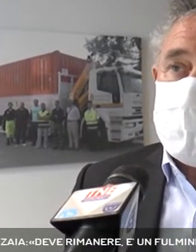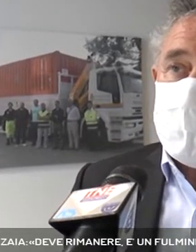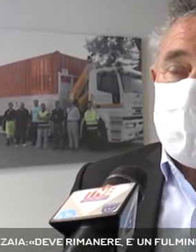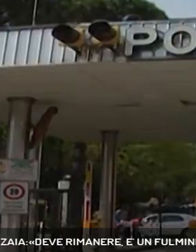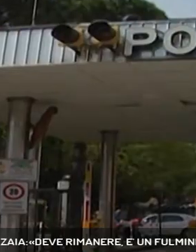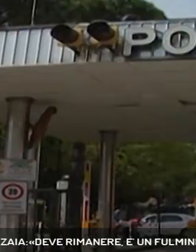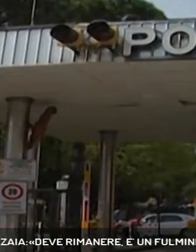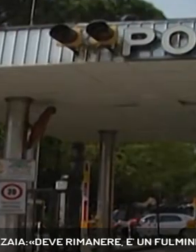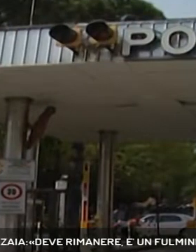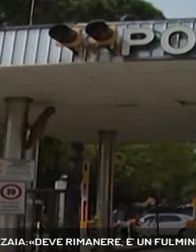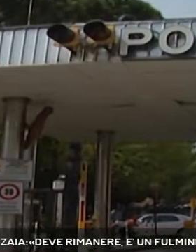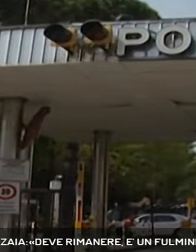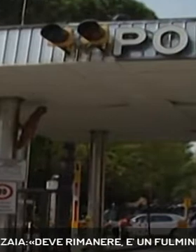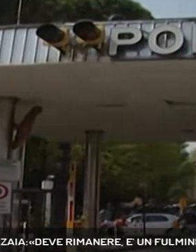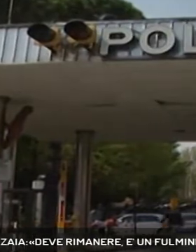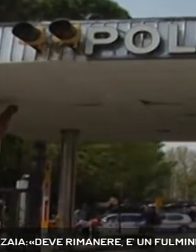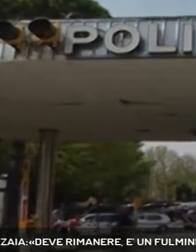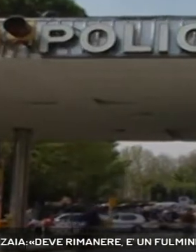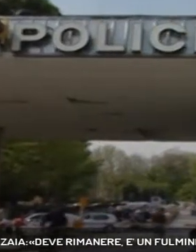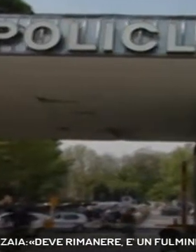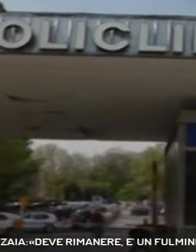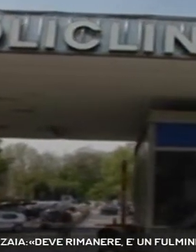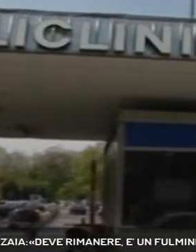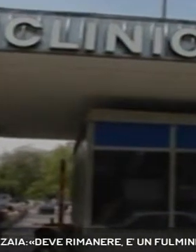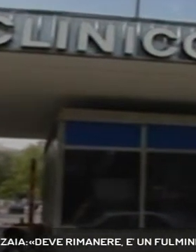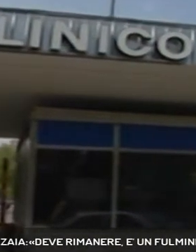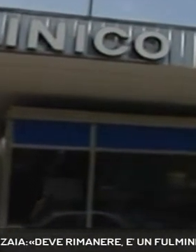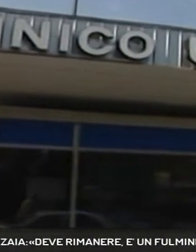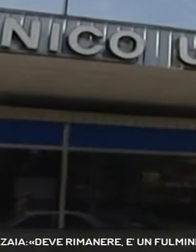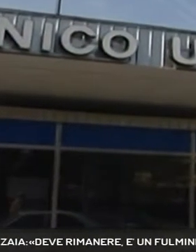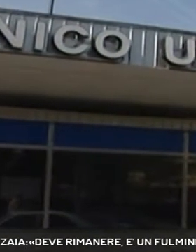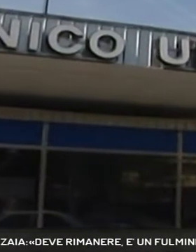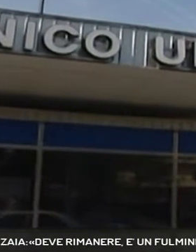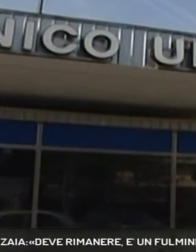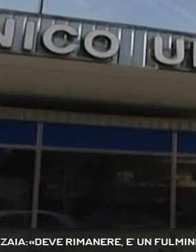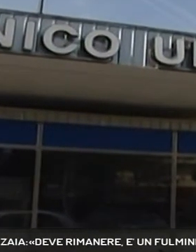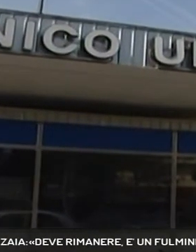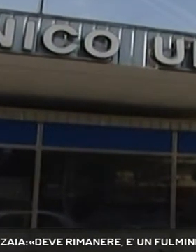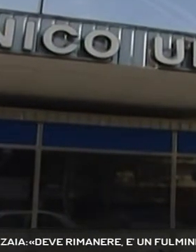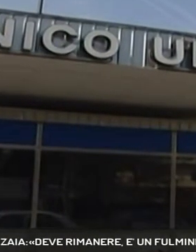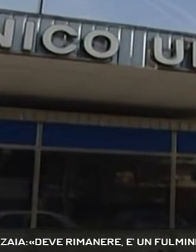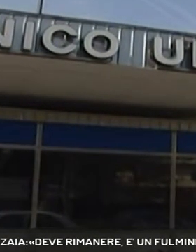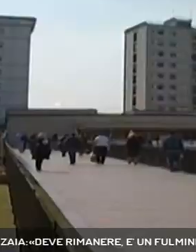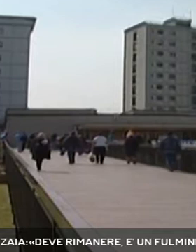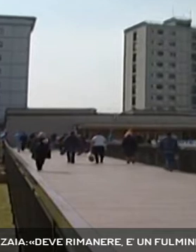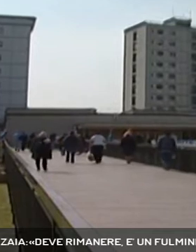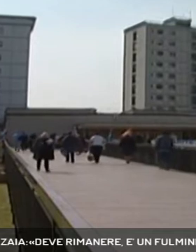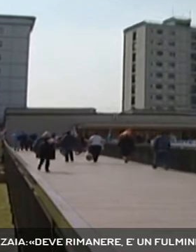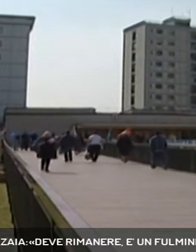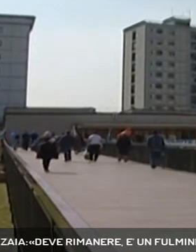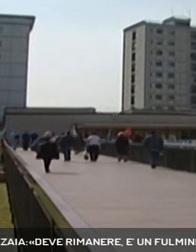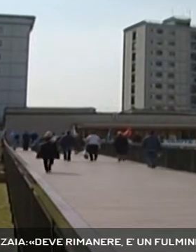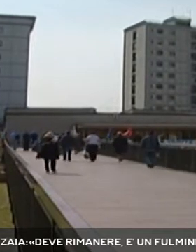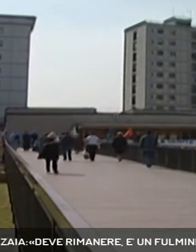caso. Per capire cosa sia accaduto bisogna però fare un passo indietro e andare a vedere i punteggi assegnati ai direttori generali che vedono Luciano